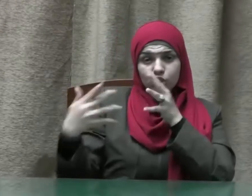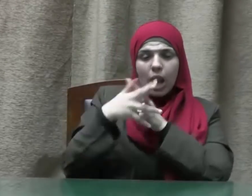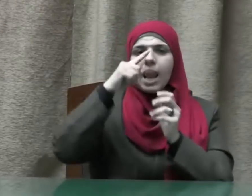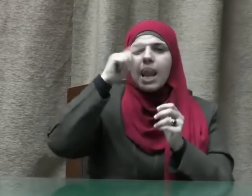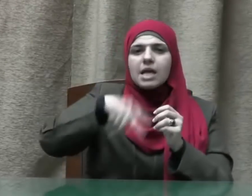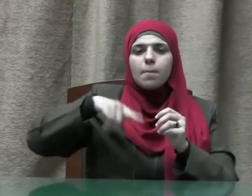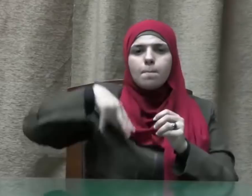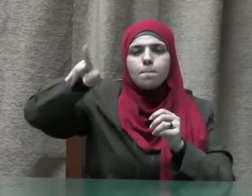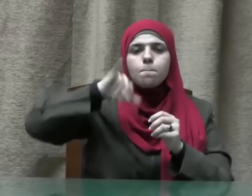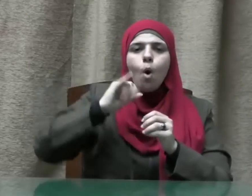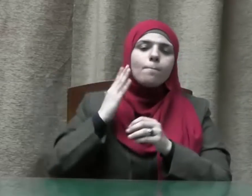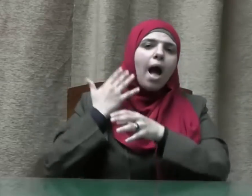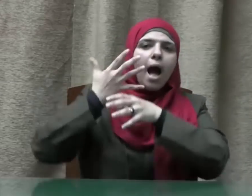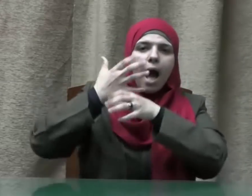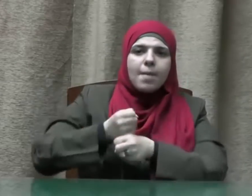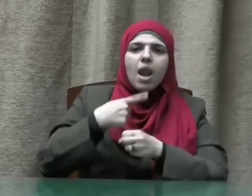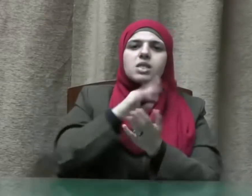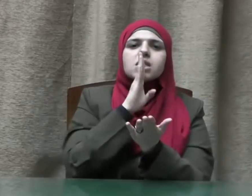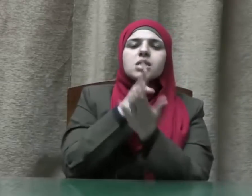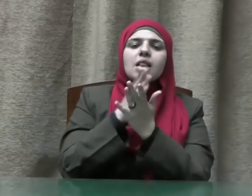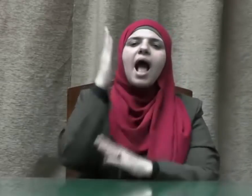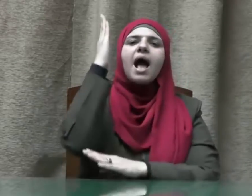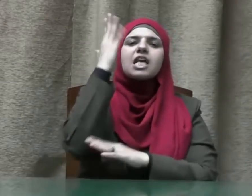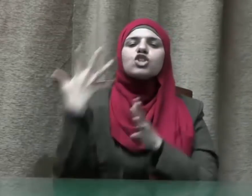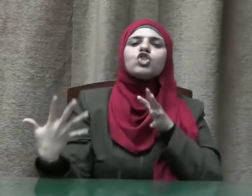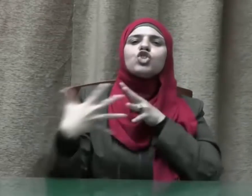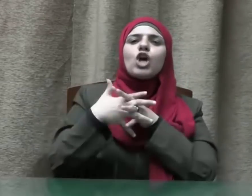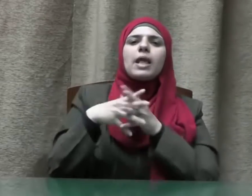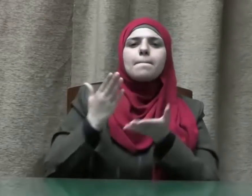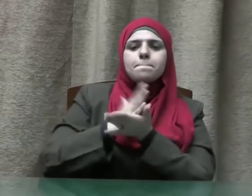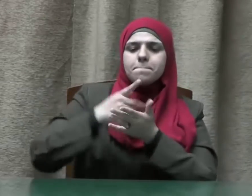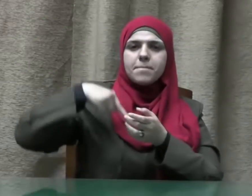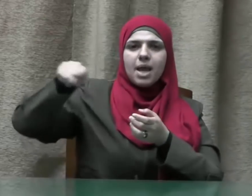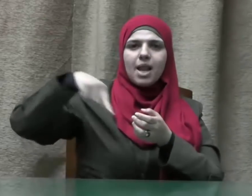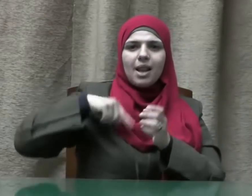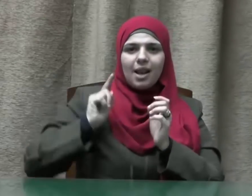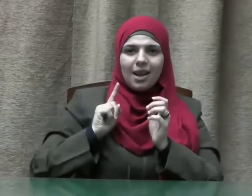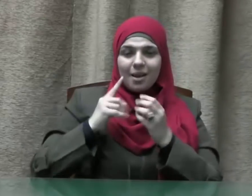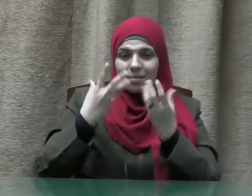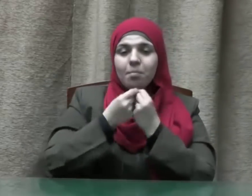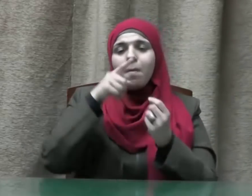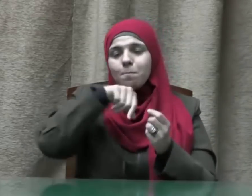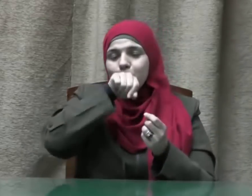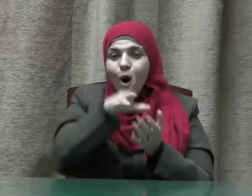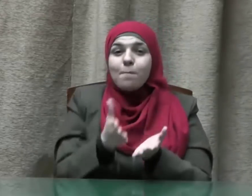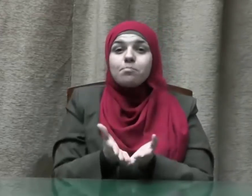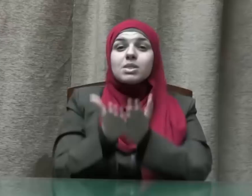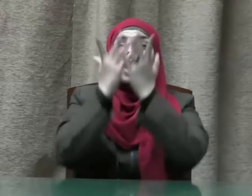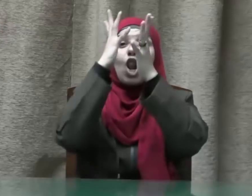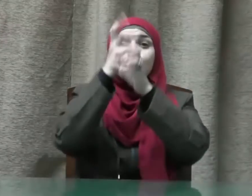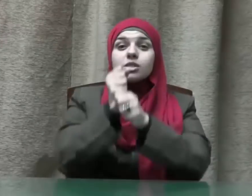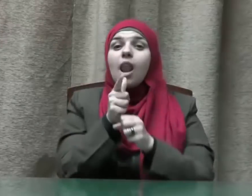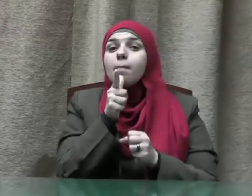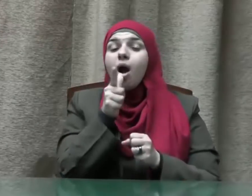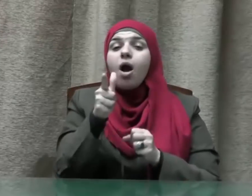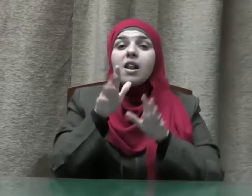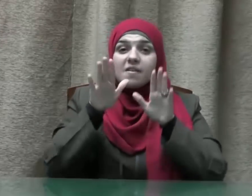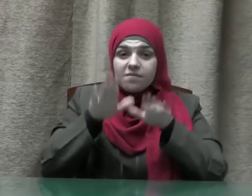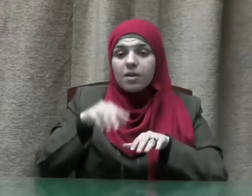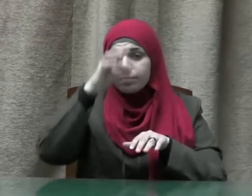والصدق هي أساس الشراكة بينهما فقال صلى الله عليه وسلم يقول